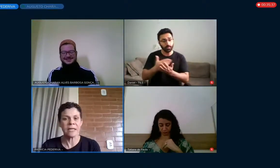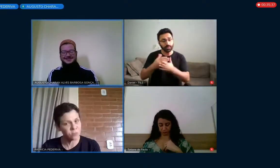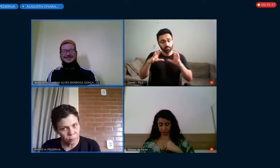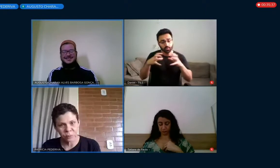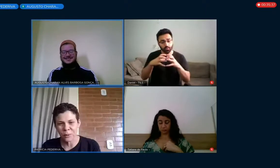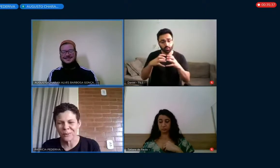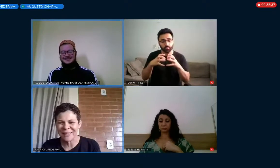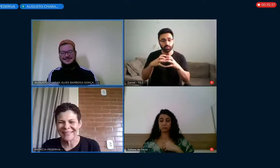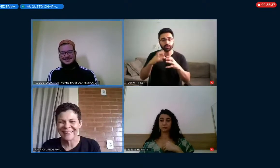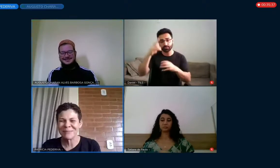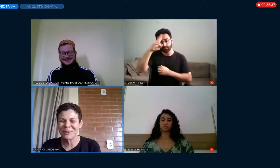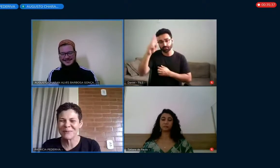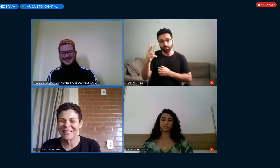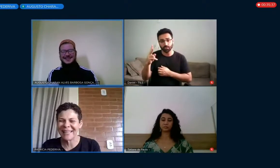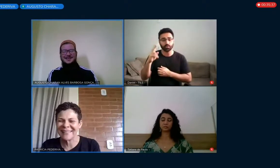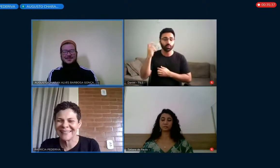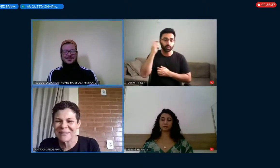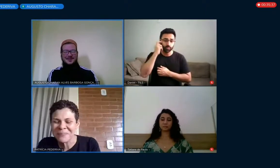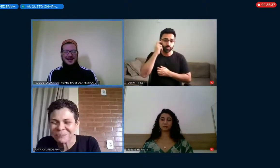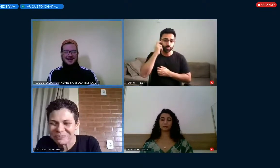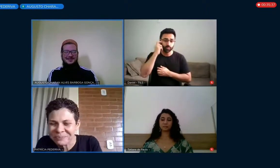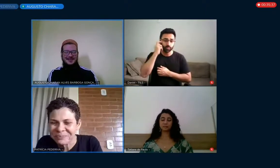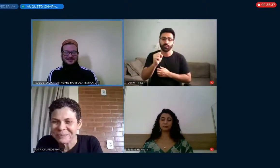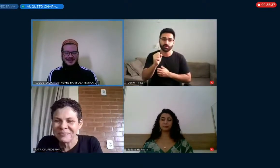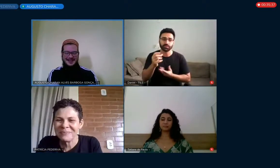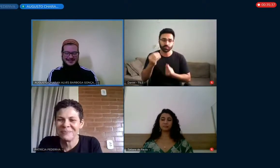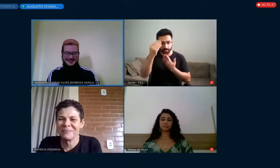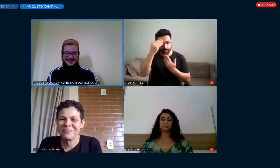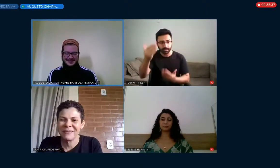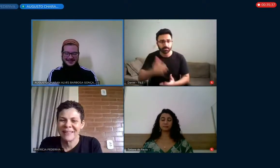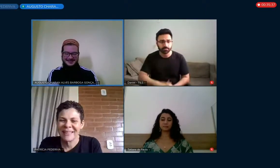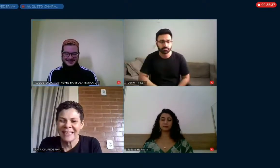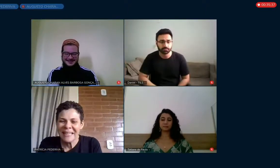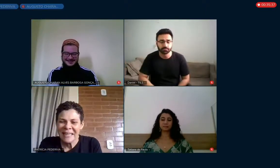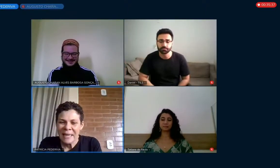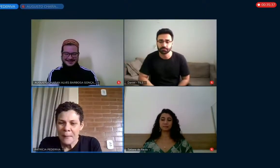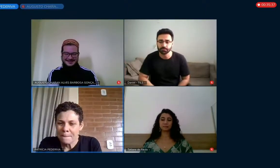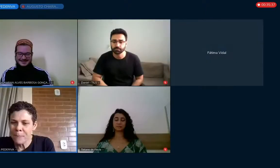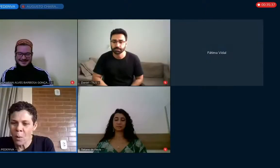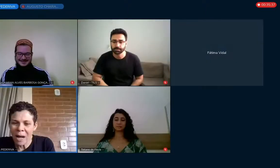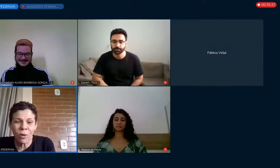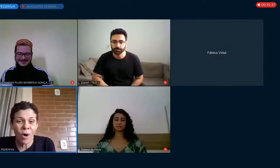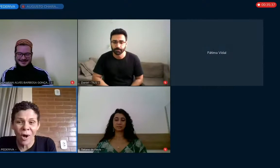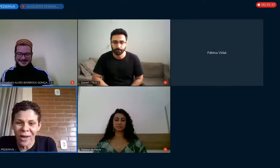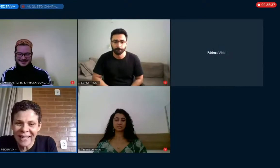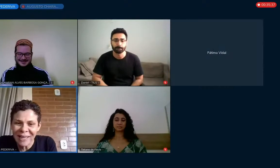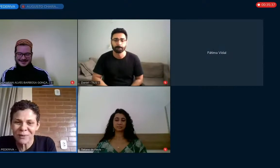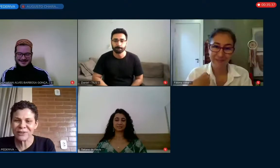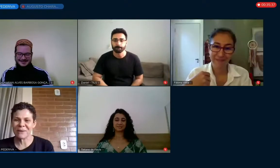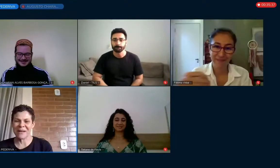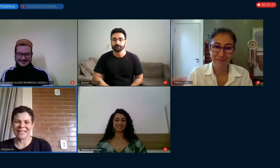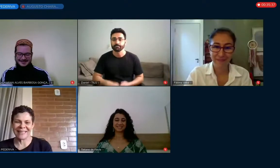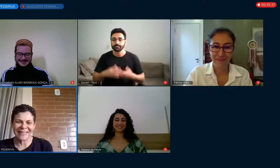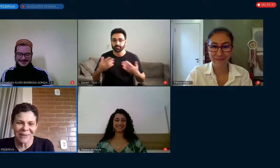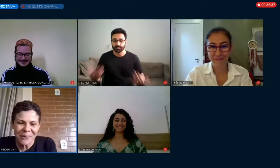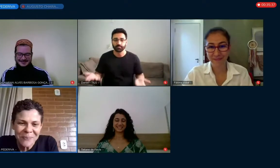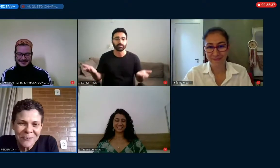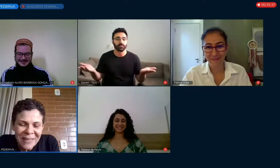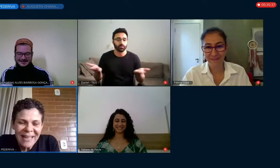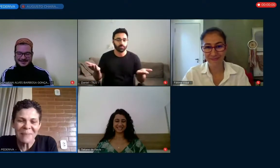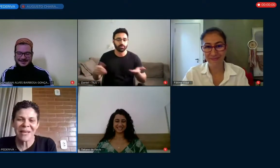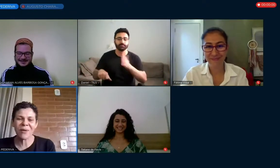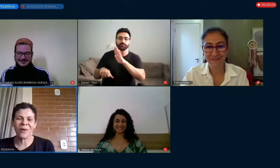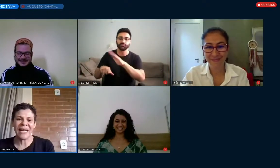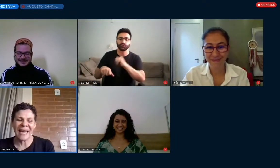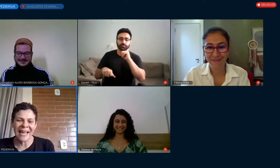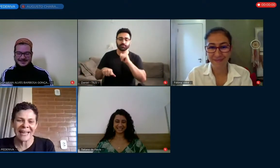e cultural. Isso muito me orgulha. Muito obrigada. Muito obrigado, Pátia. Obrigado. Bom, agora eu vou chamar, então,